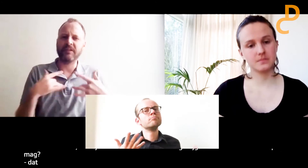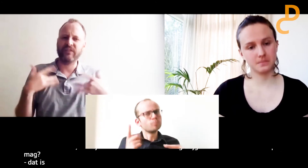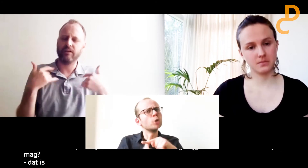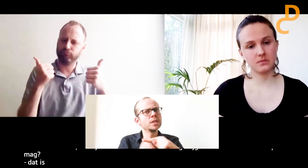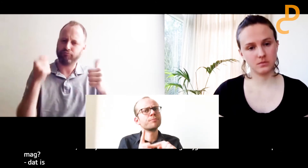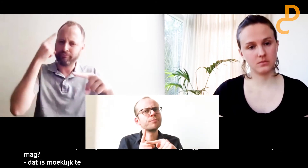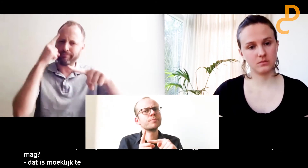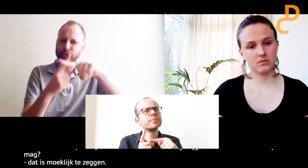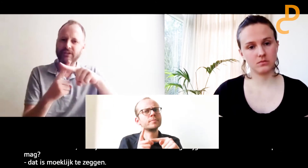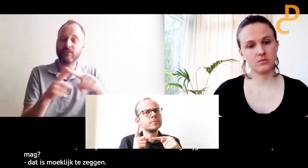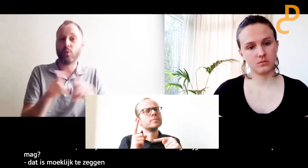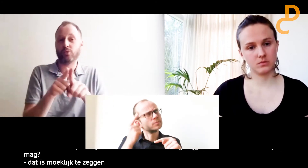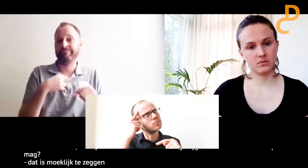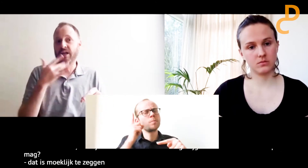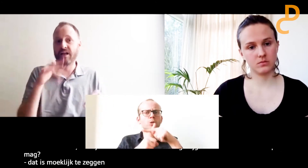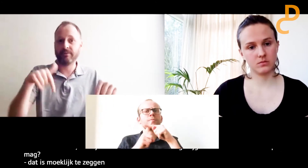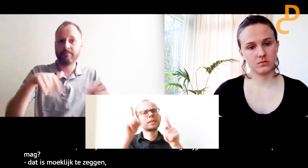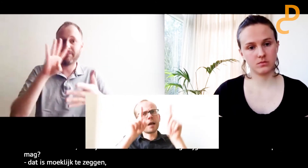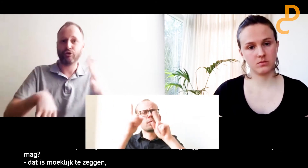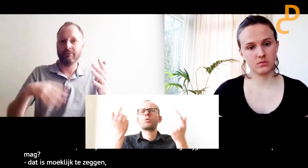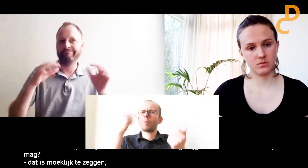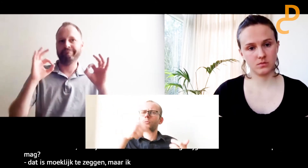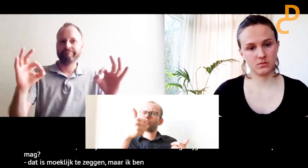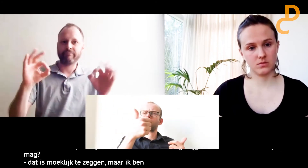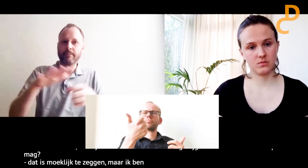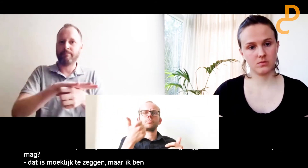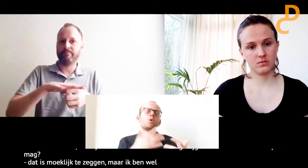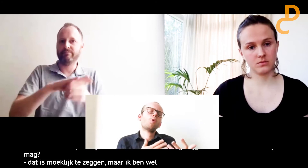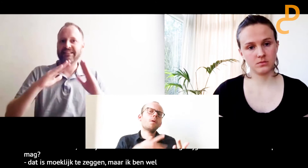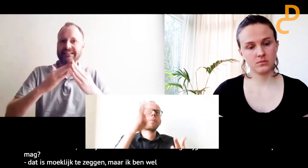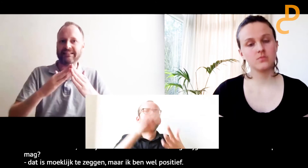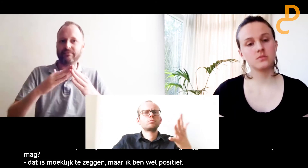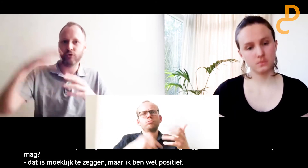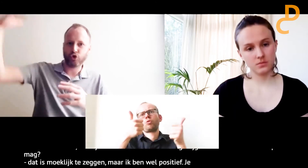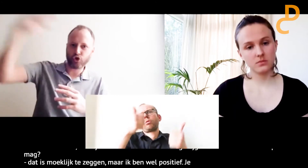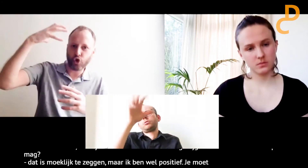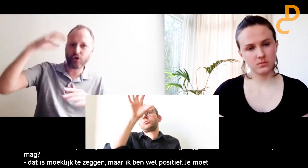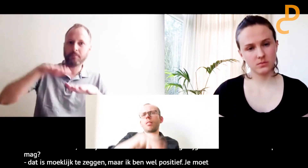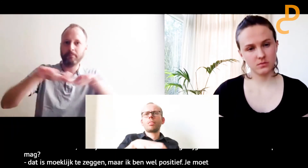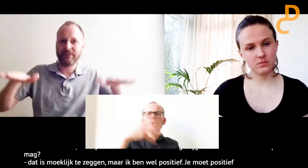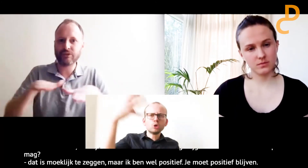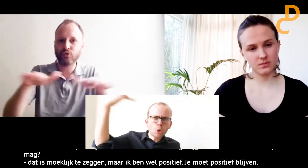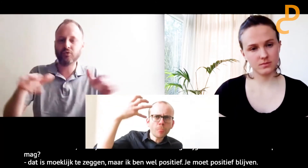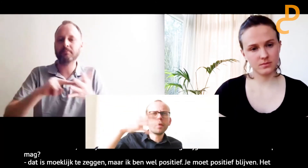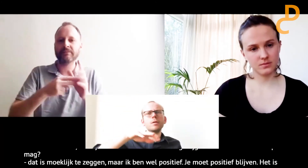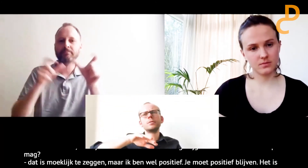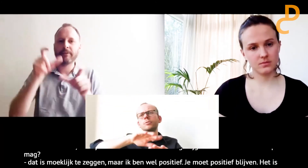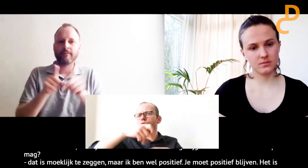maar ik ben wel positief. Weet je, je moet positief blijven. Het is gelukkig Barcelona, weet je. Het is een mooie stad.